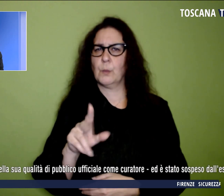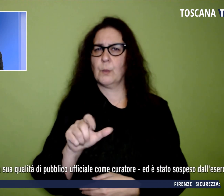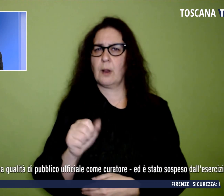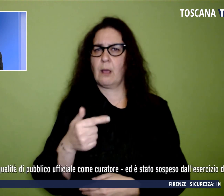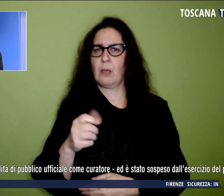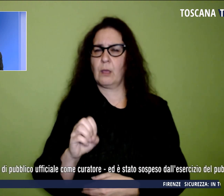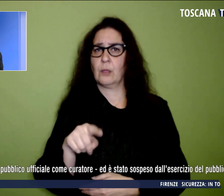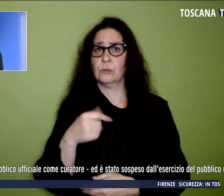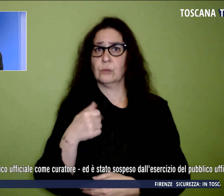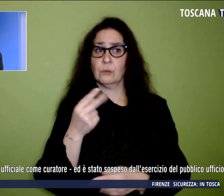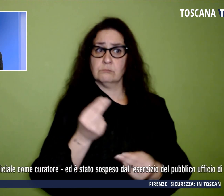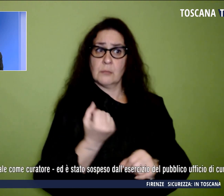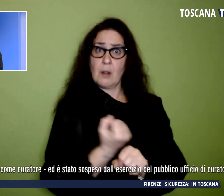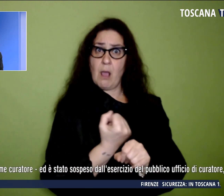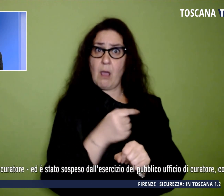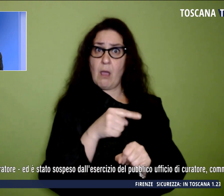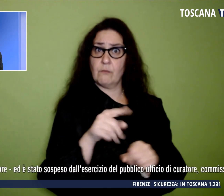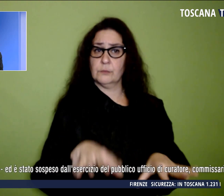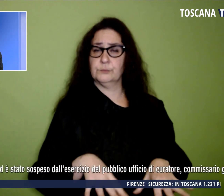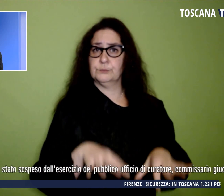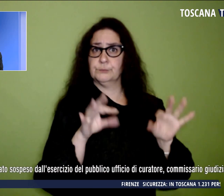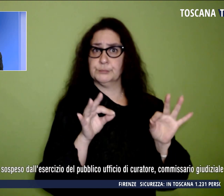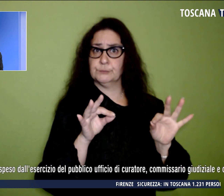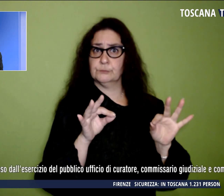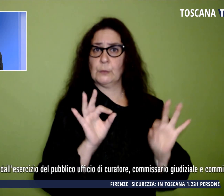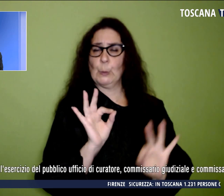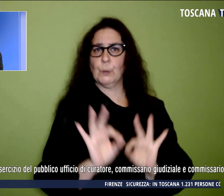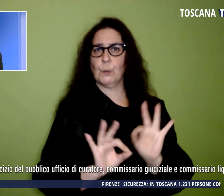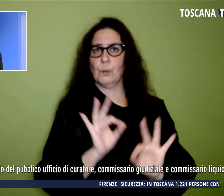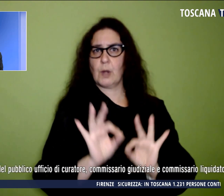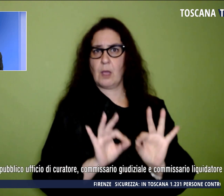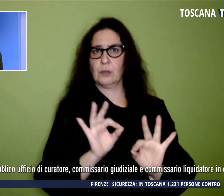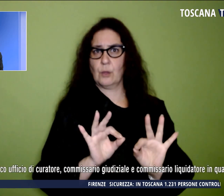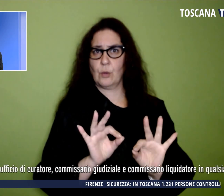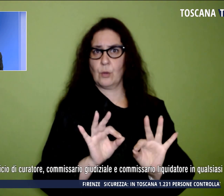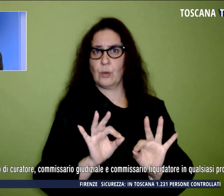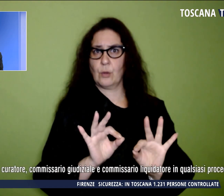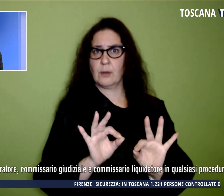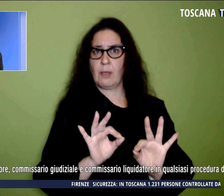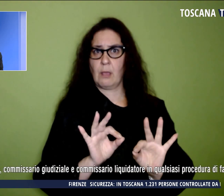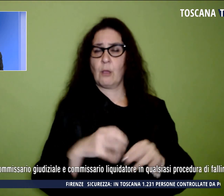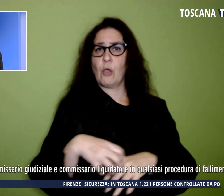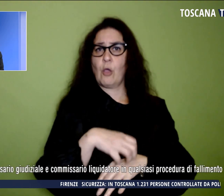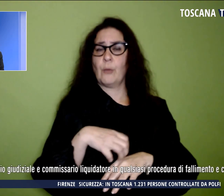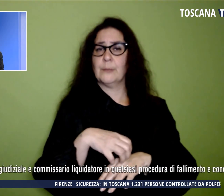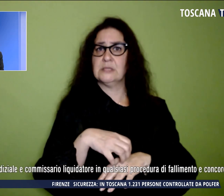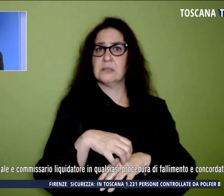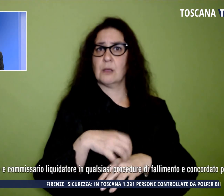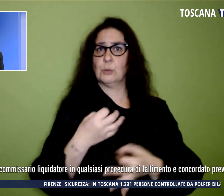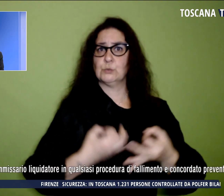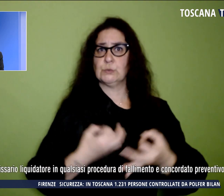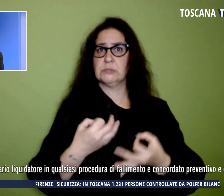dall'esercizio del pubblico ufficio di curatore, commissario giudiziale e commissario liquidatore in